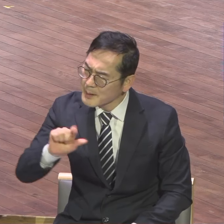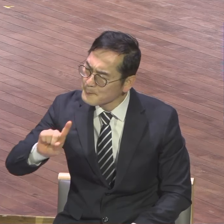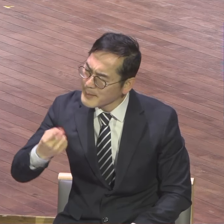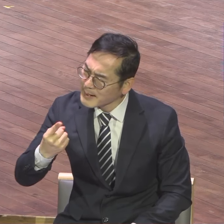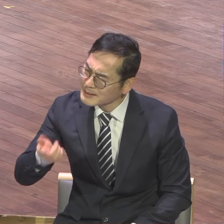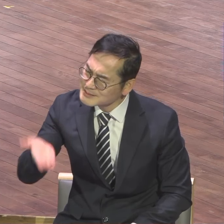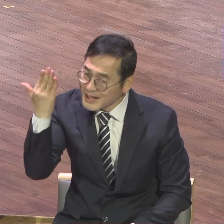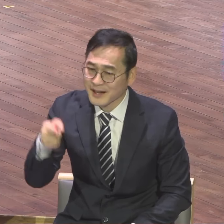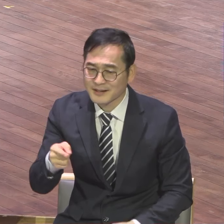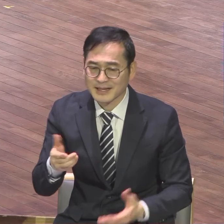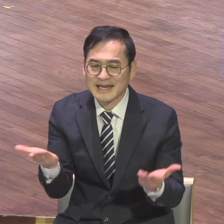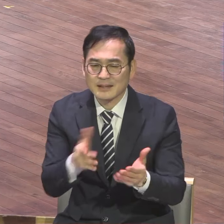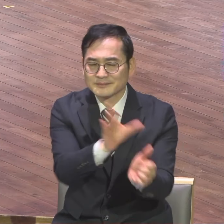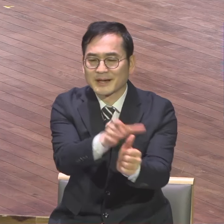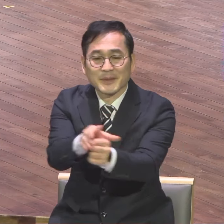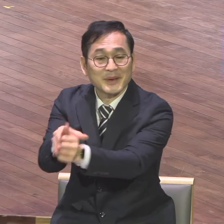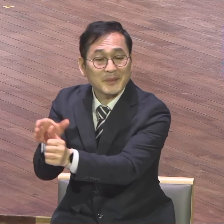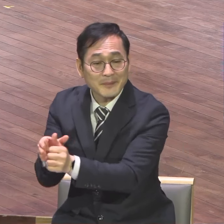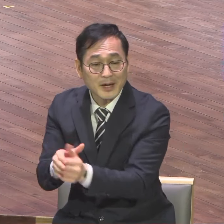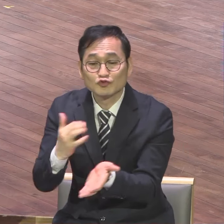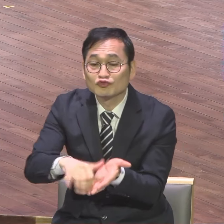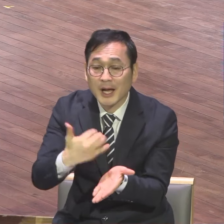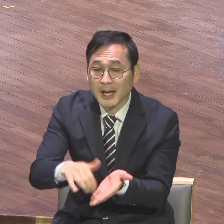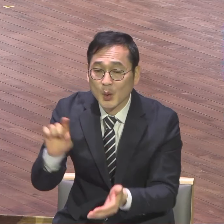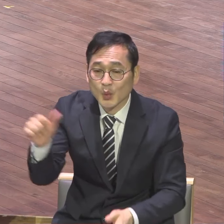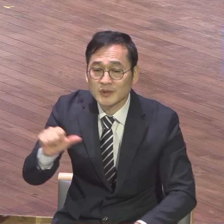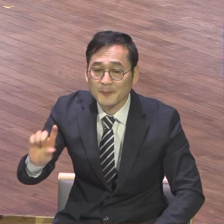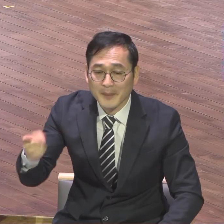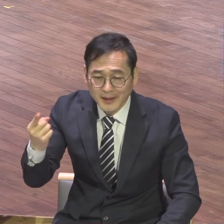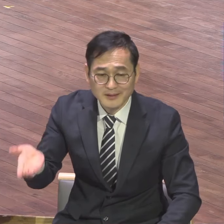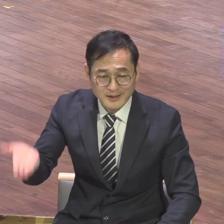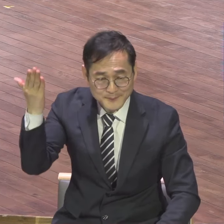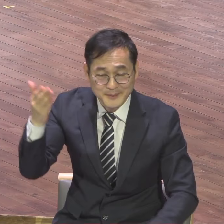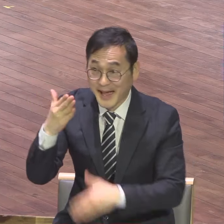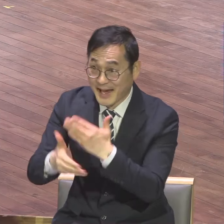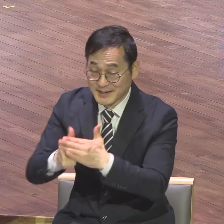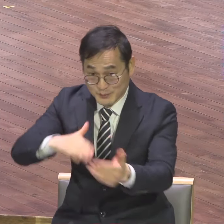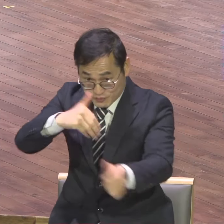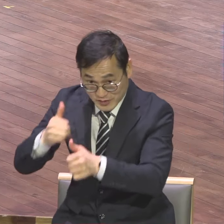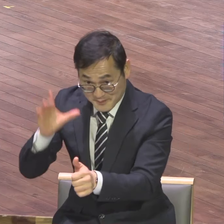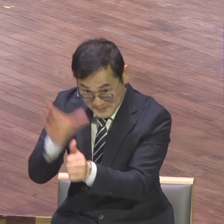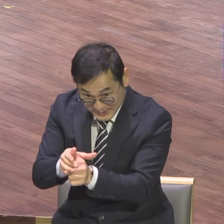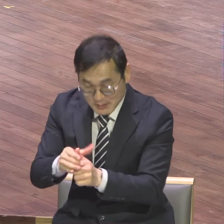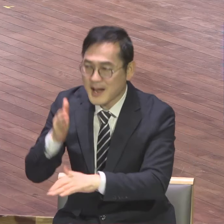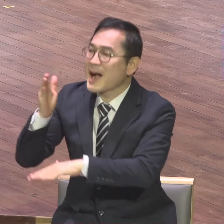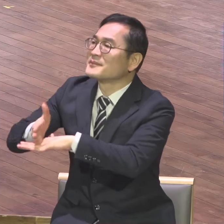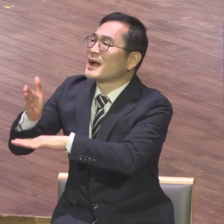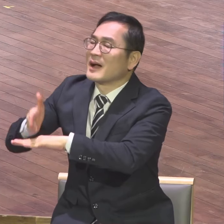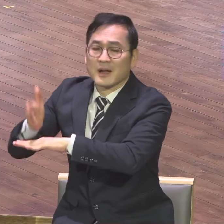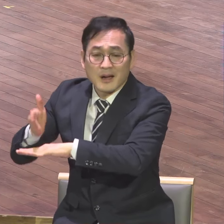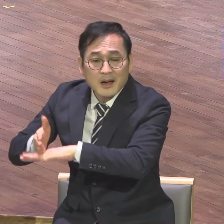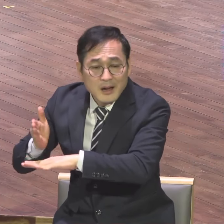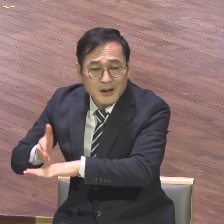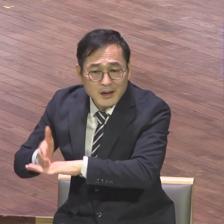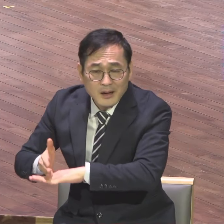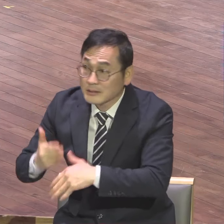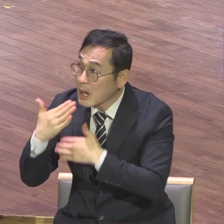모든 직분자들 예수님의 주권적 부르심에 감사하시면서 그 부르신 이유가 그 목적을